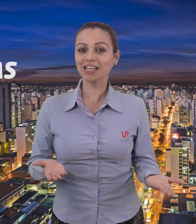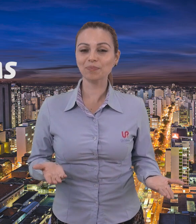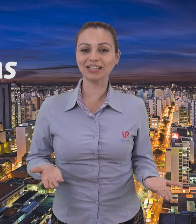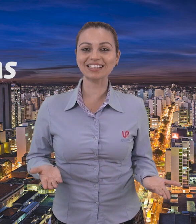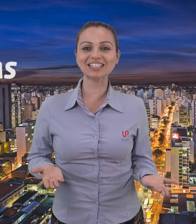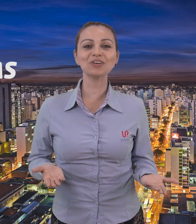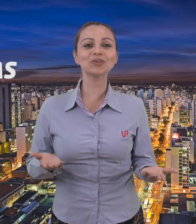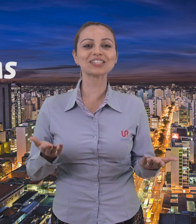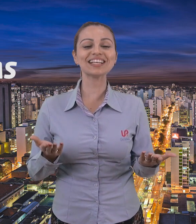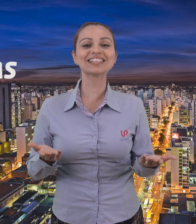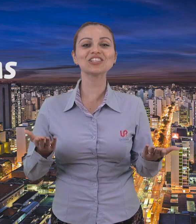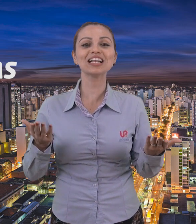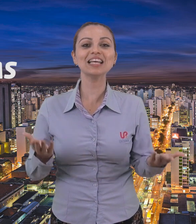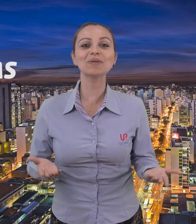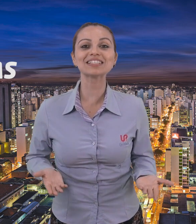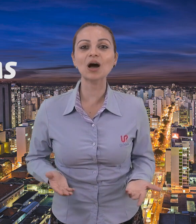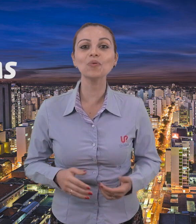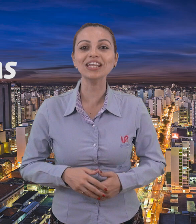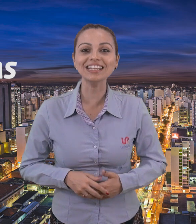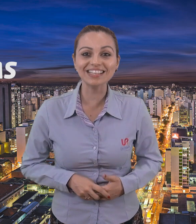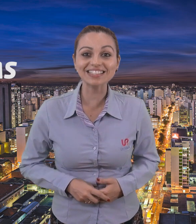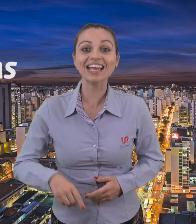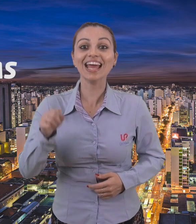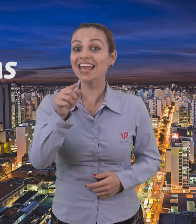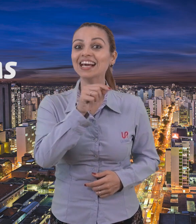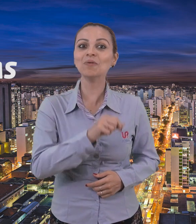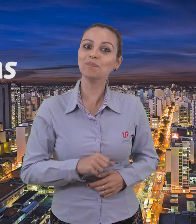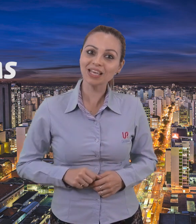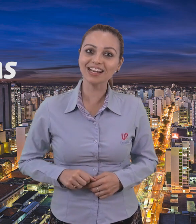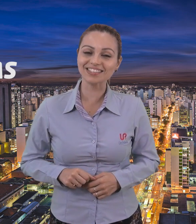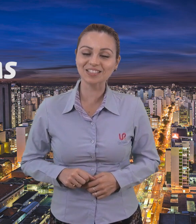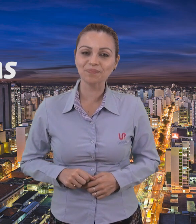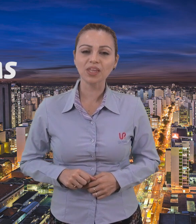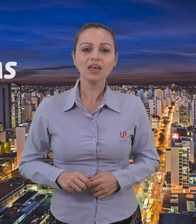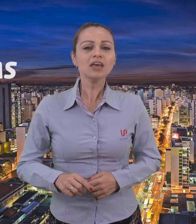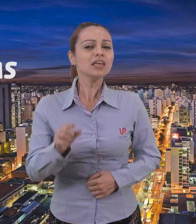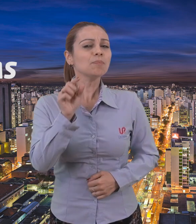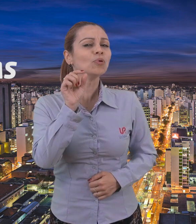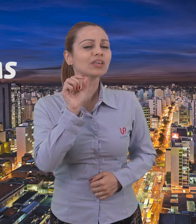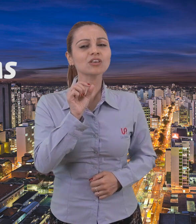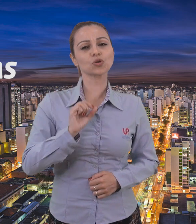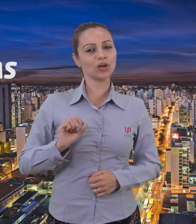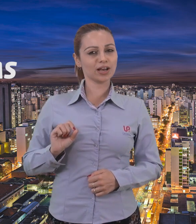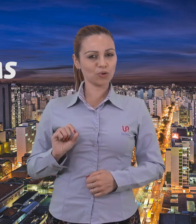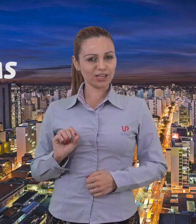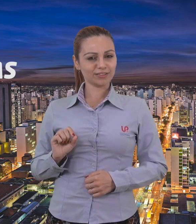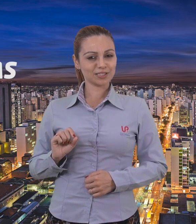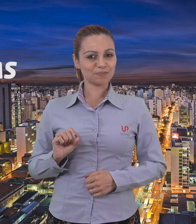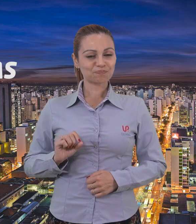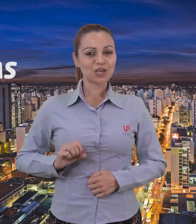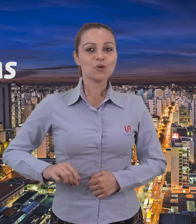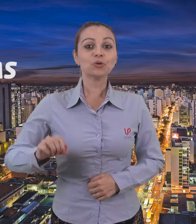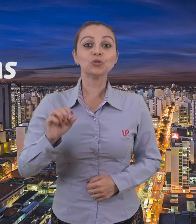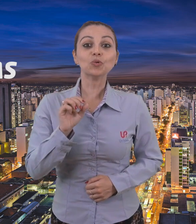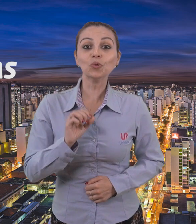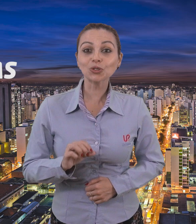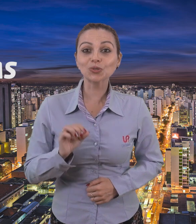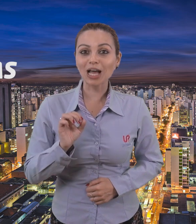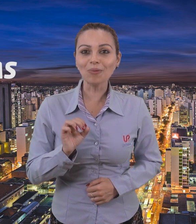interpretação e docência de Libras da Uníntese em Campinas. E por que escolher a Uníntese? Porque o curso da